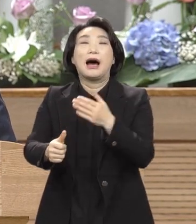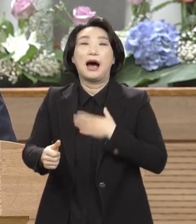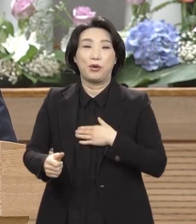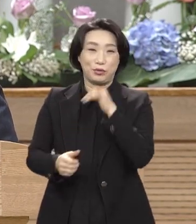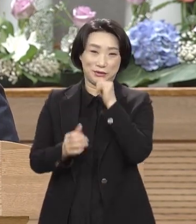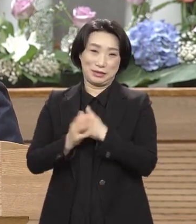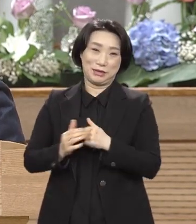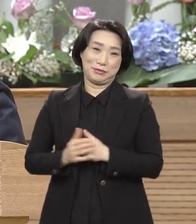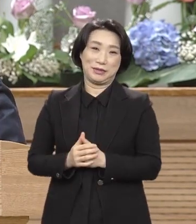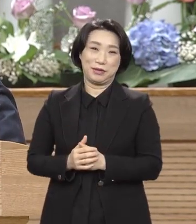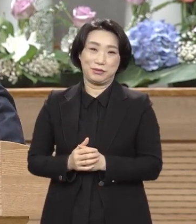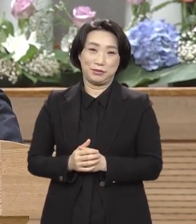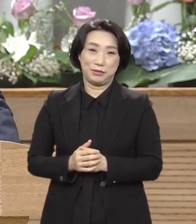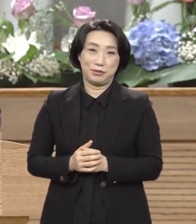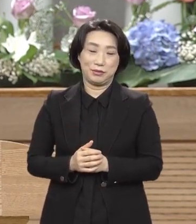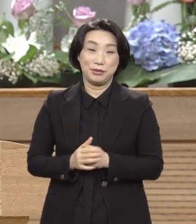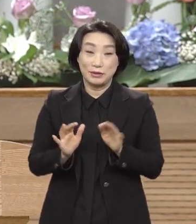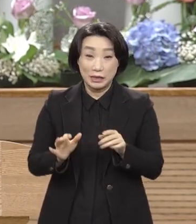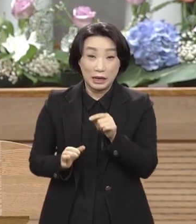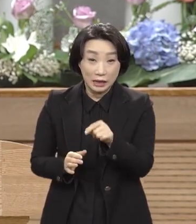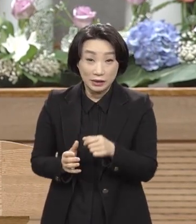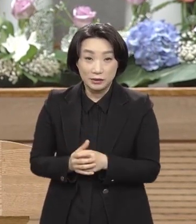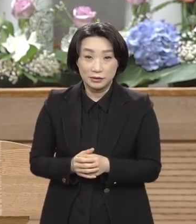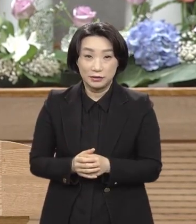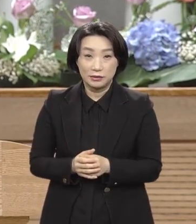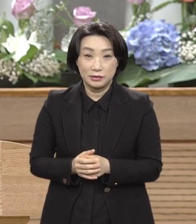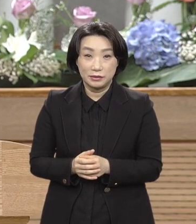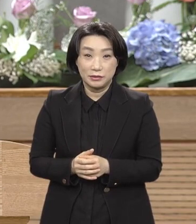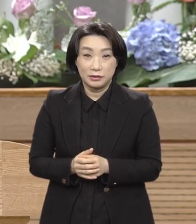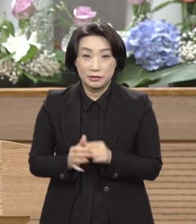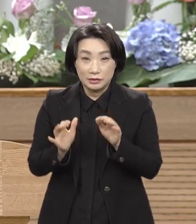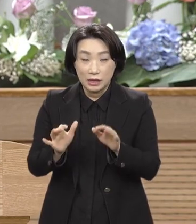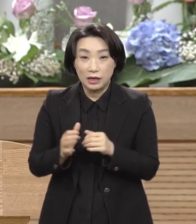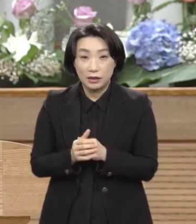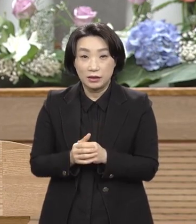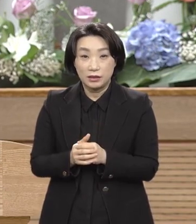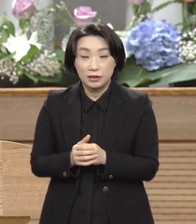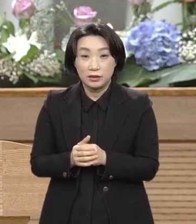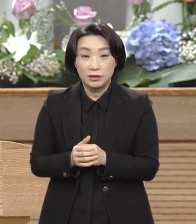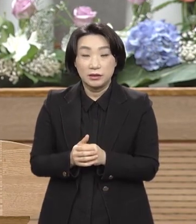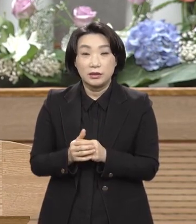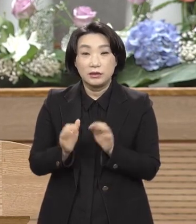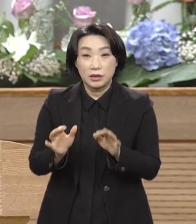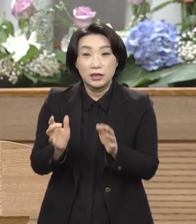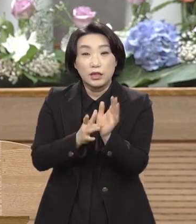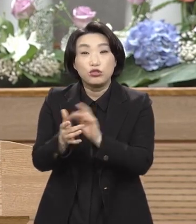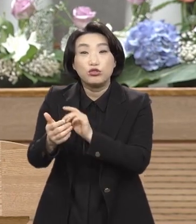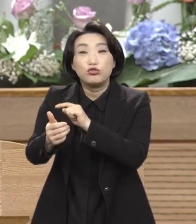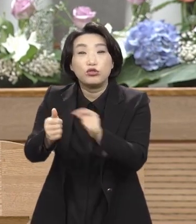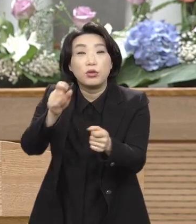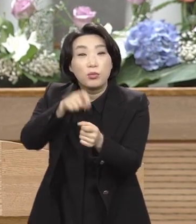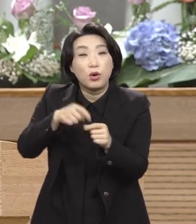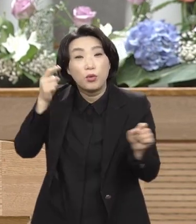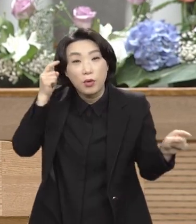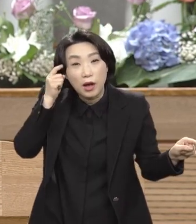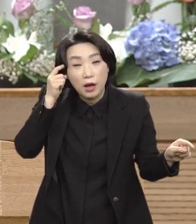다시 말해서 왜 빌라도 예수를 죽이려고 그러냐 이런 시기가